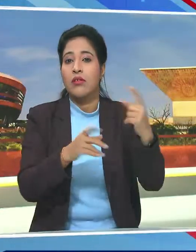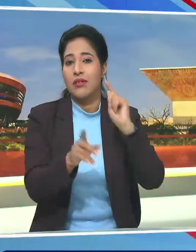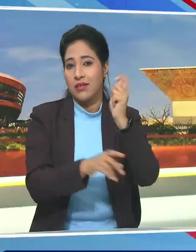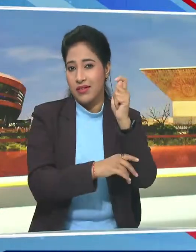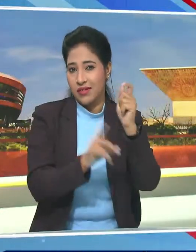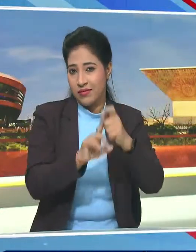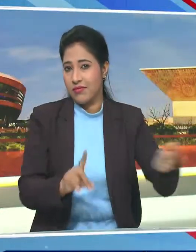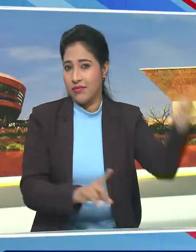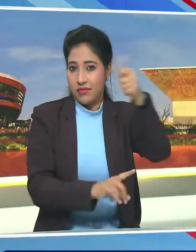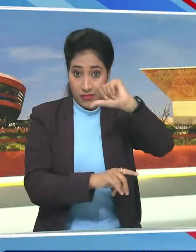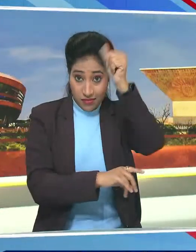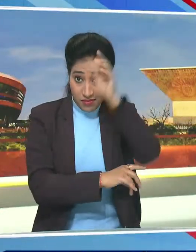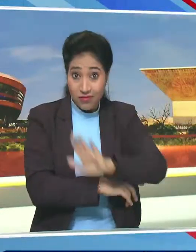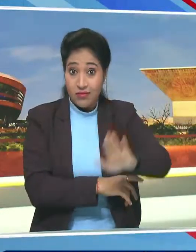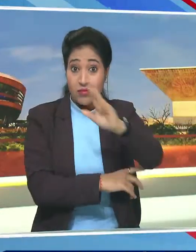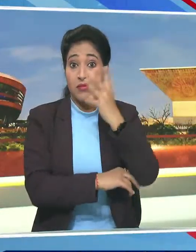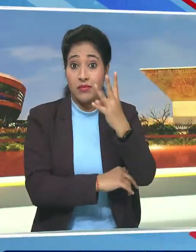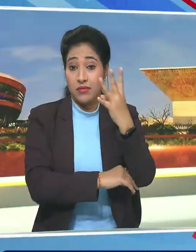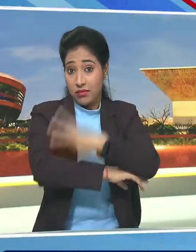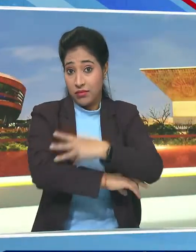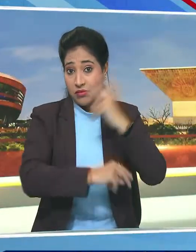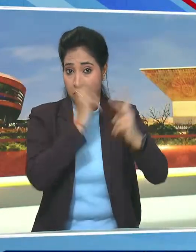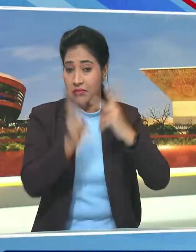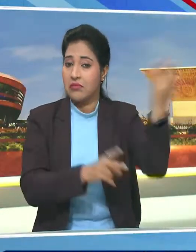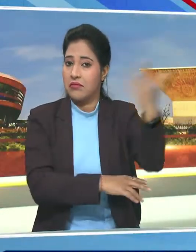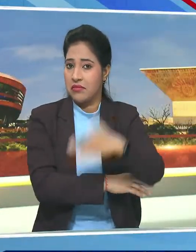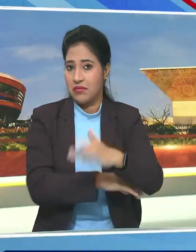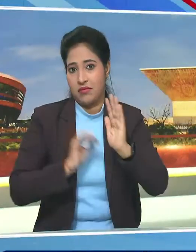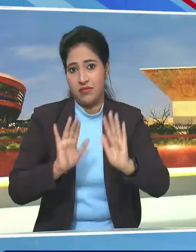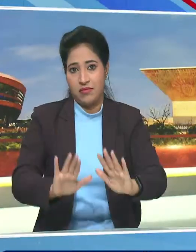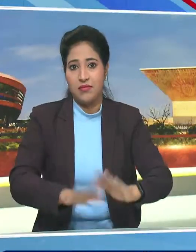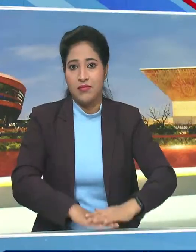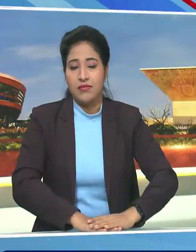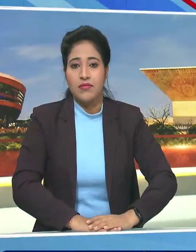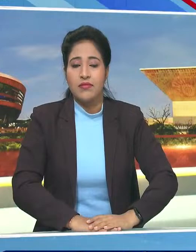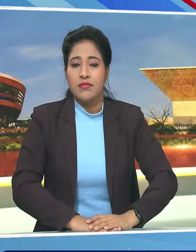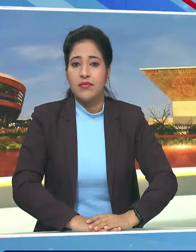राश्पती भारत की तीन दिवसिय यात्रा पर हैं